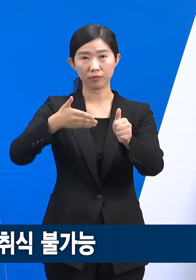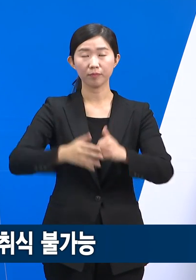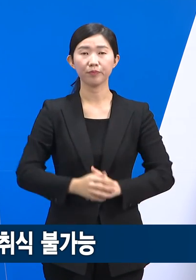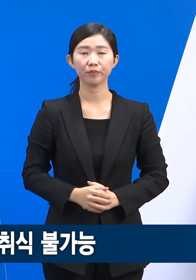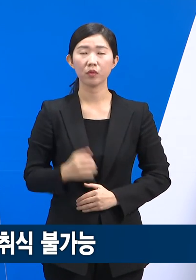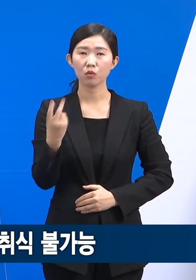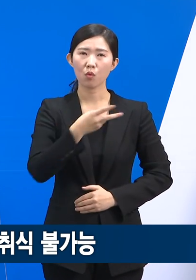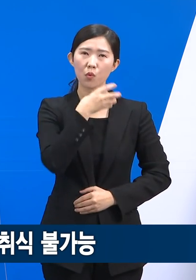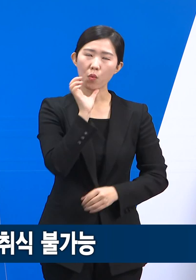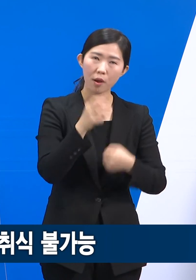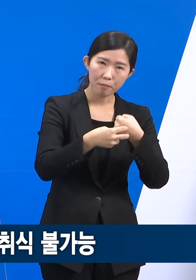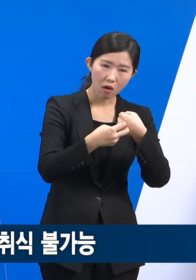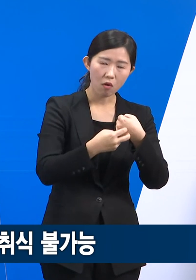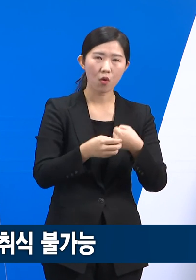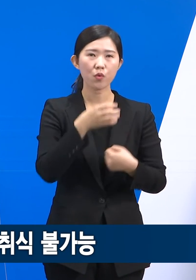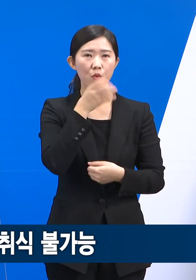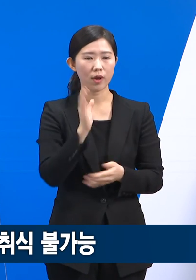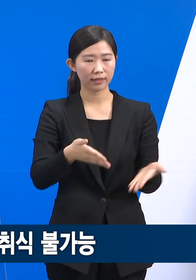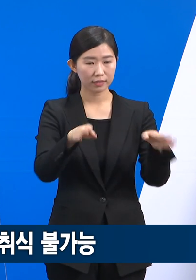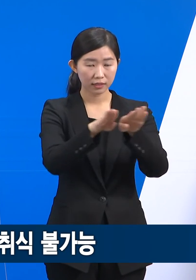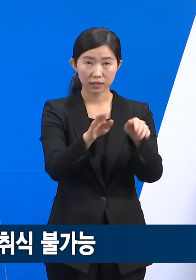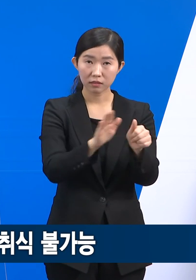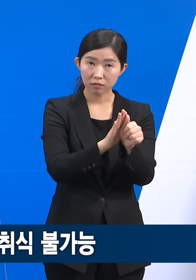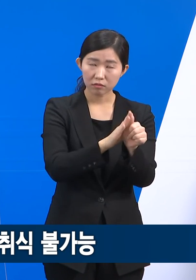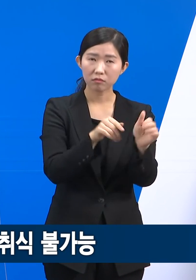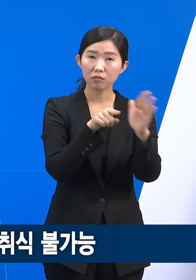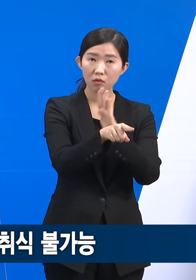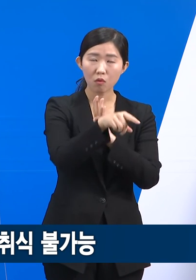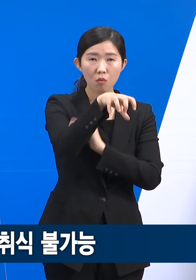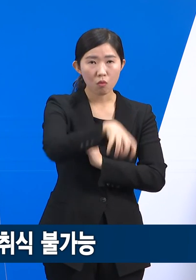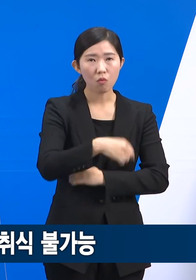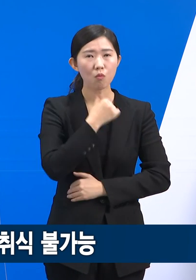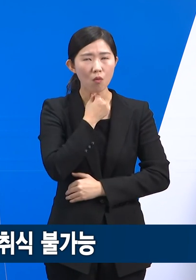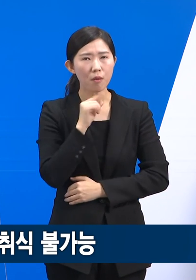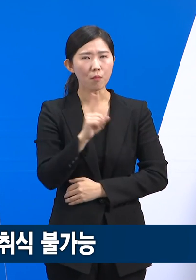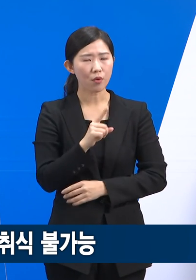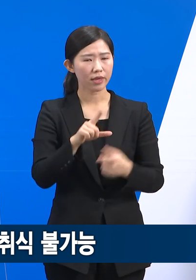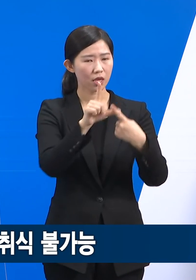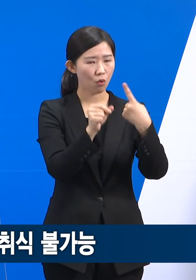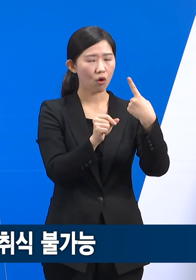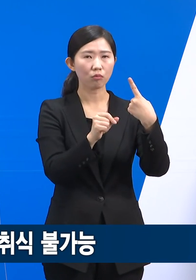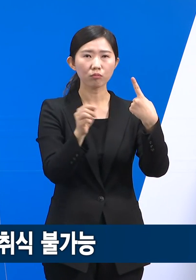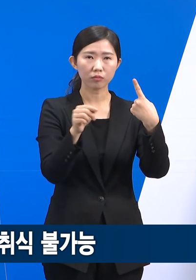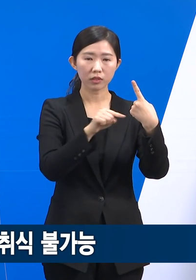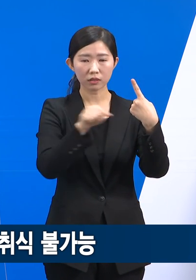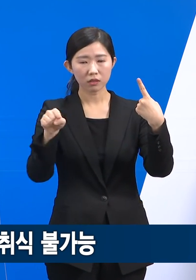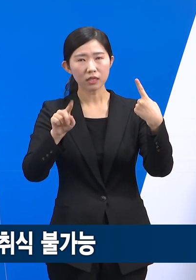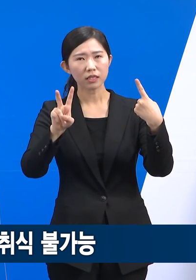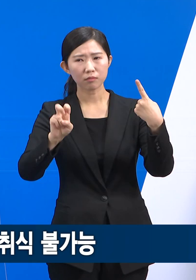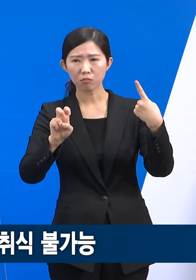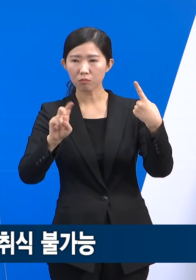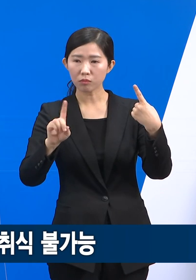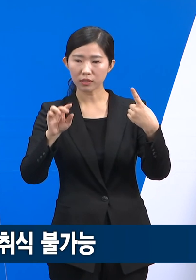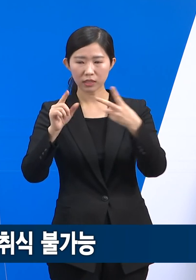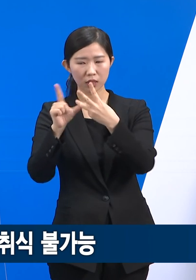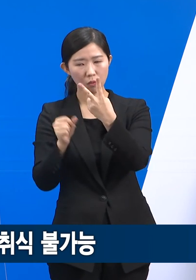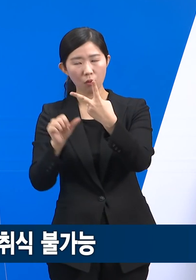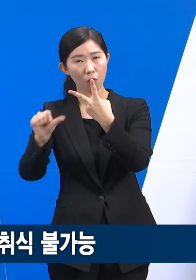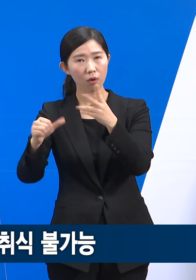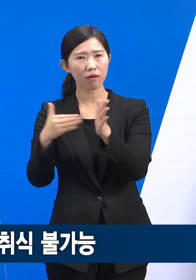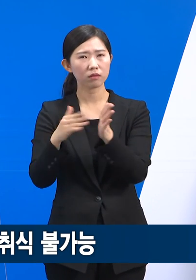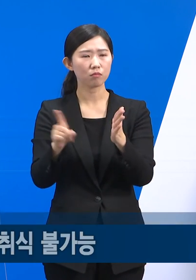요양병원, 요양시설의 경우 1월 24일부터 2월 6일까지 접종 면회가 금지되며, 차전 예약을 통한 비대면 면회만